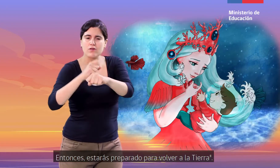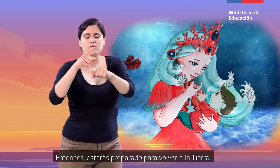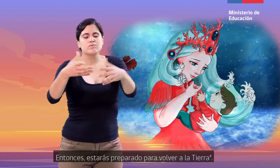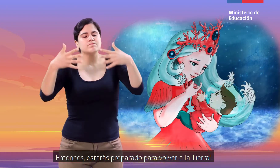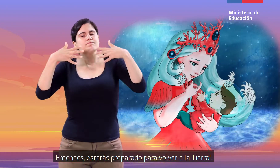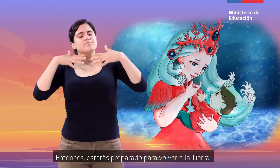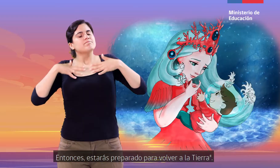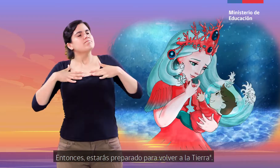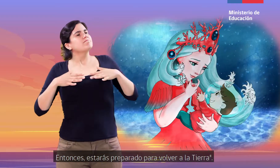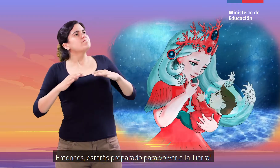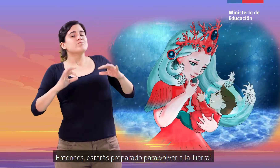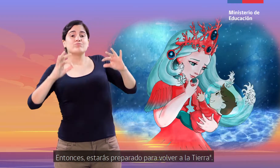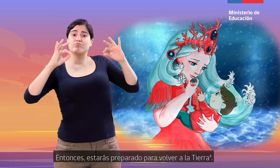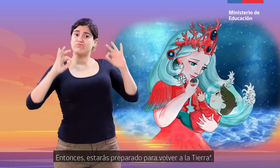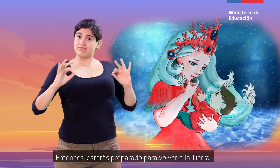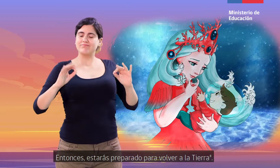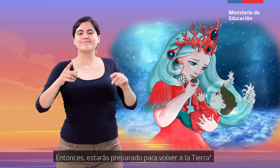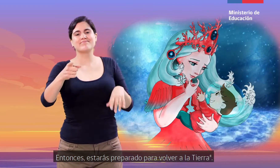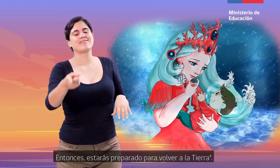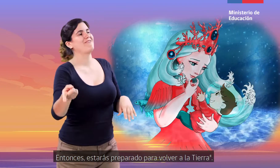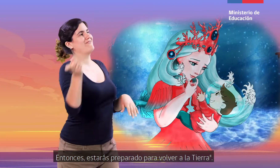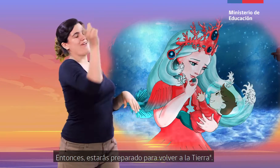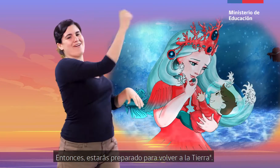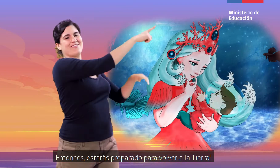Entonces, estarás preparado para volver a la tierra.